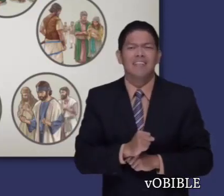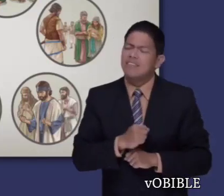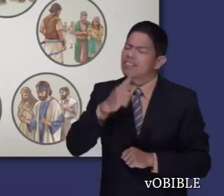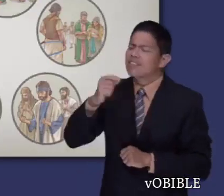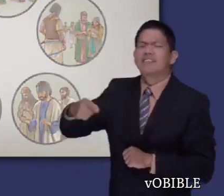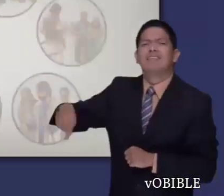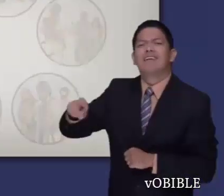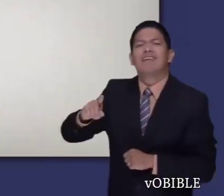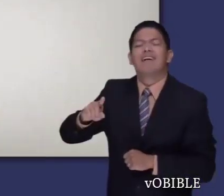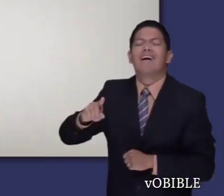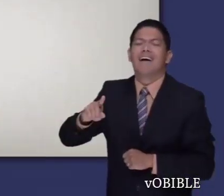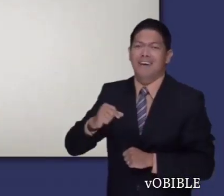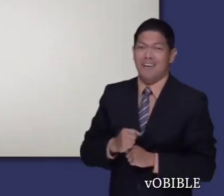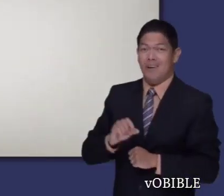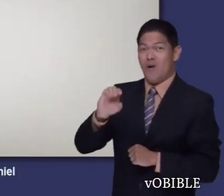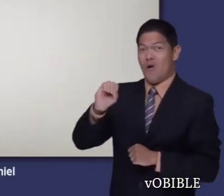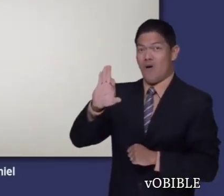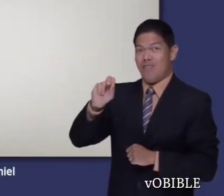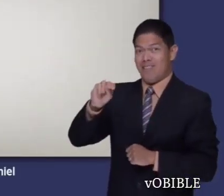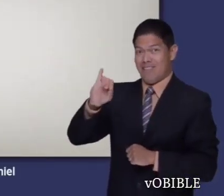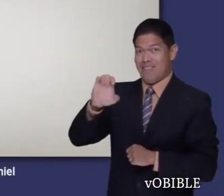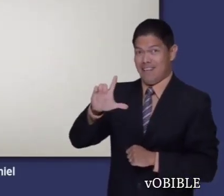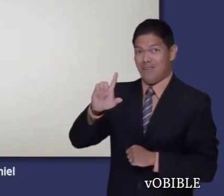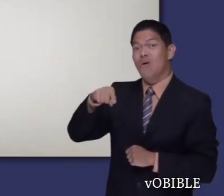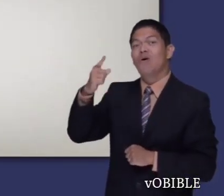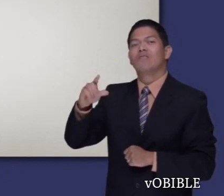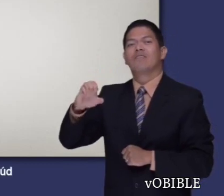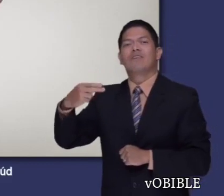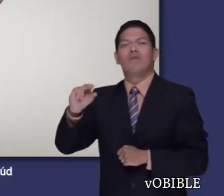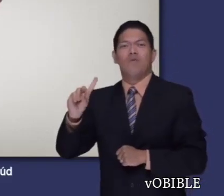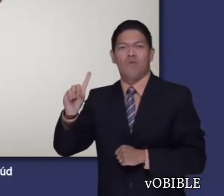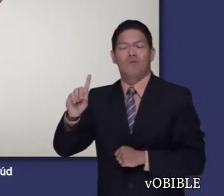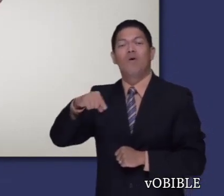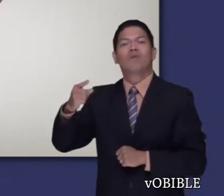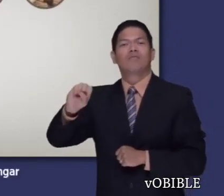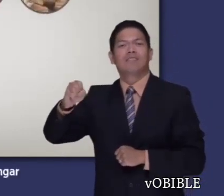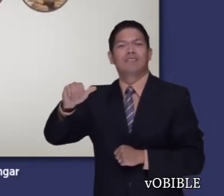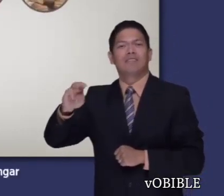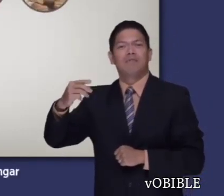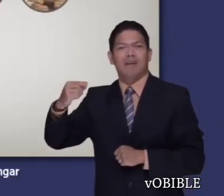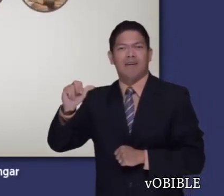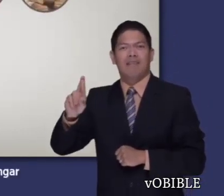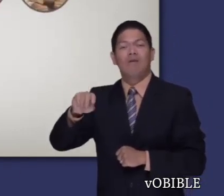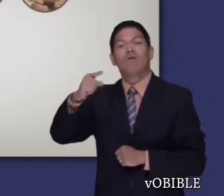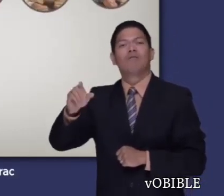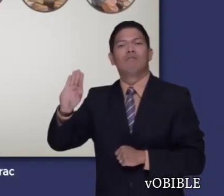Los doce jueces son Otniel, Eud, Samgar,